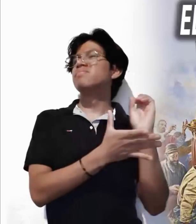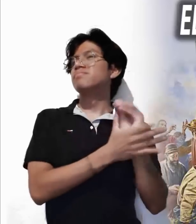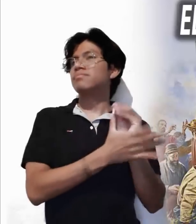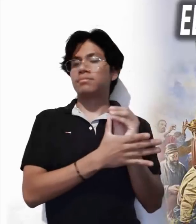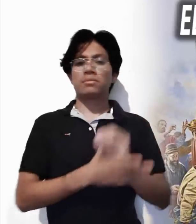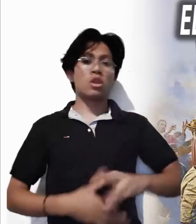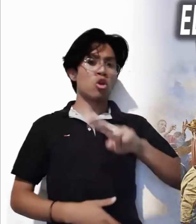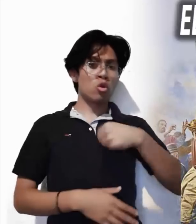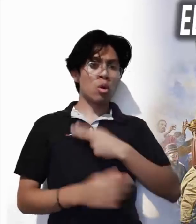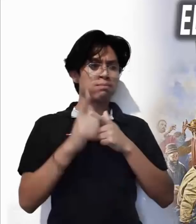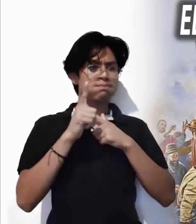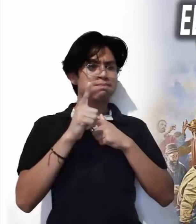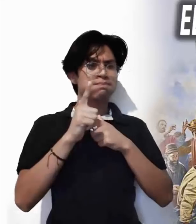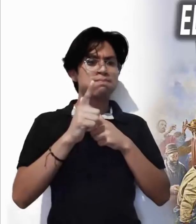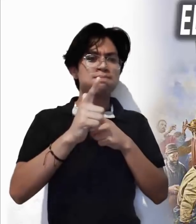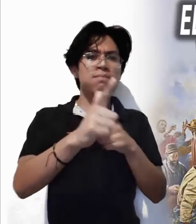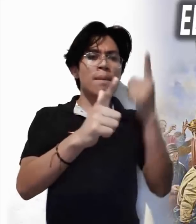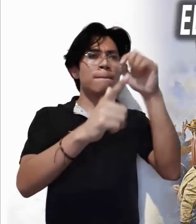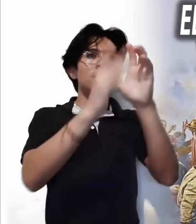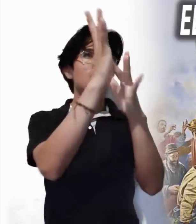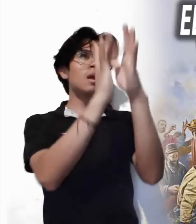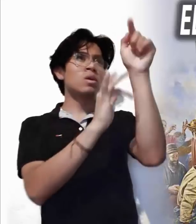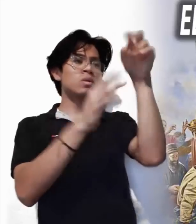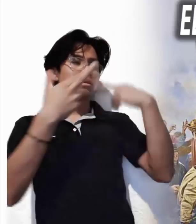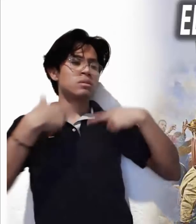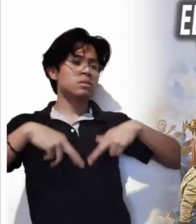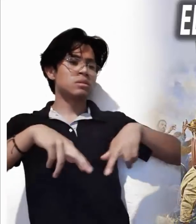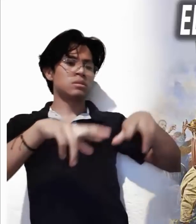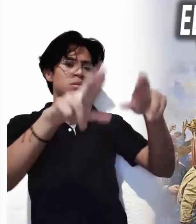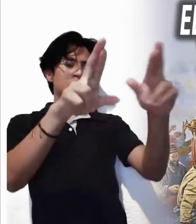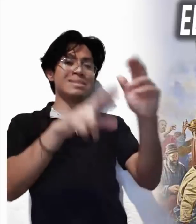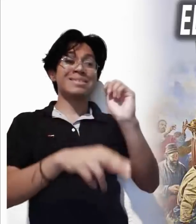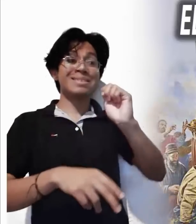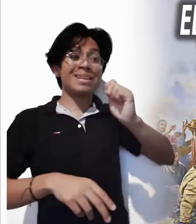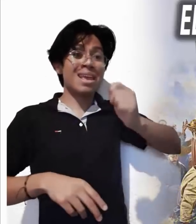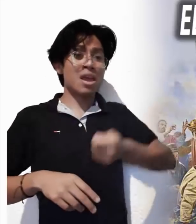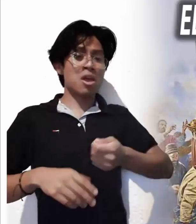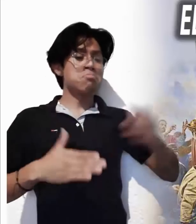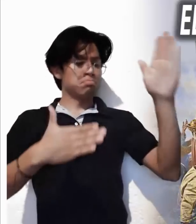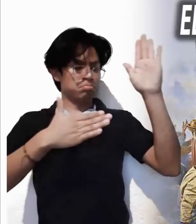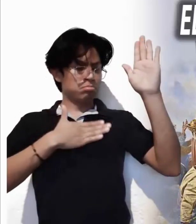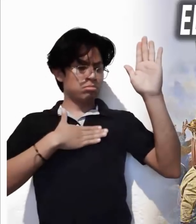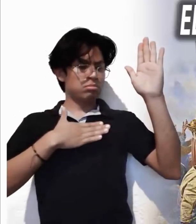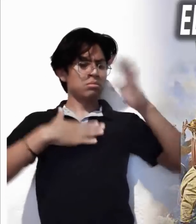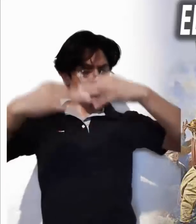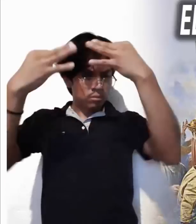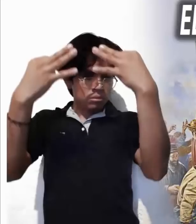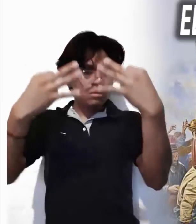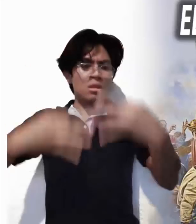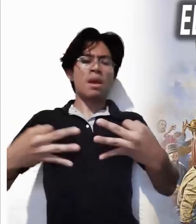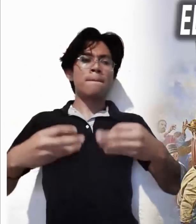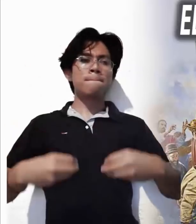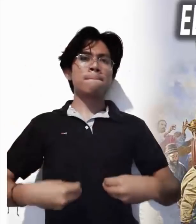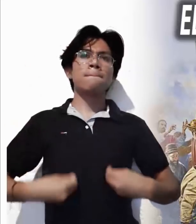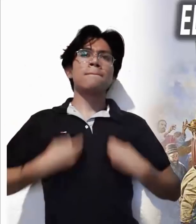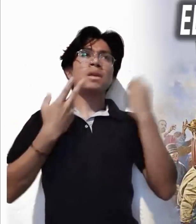otros, sino que nuestro seguimiento a Jesús resucitado implica el compromiso serio de